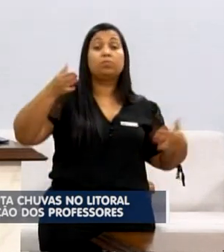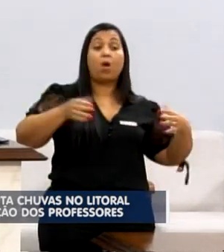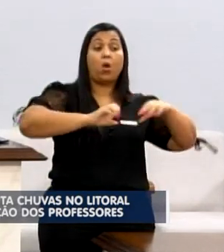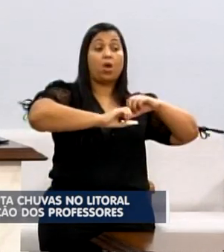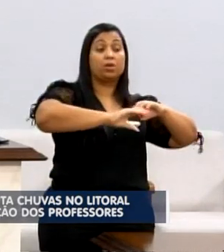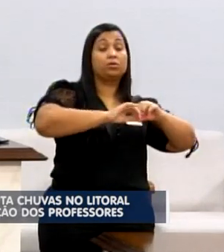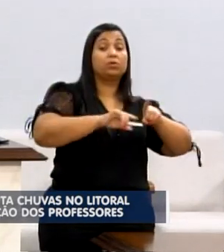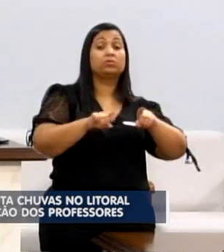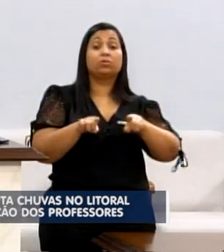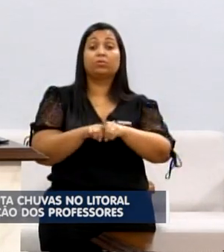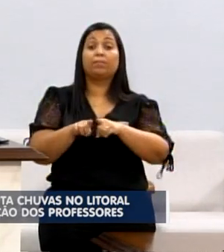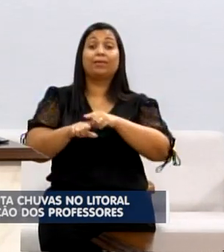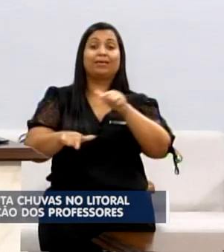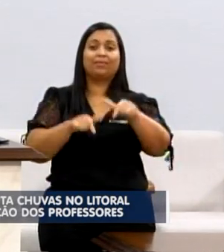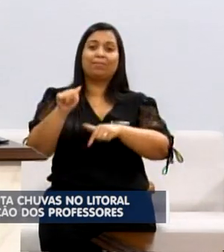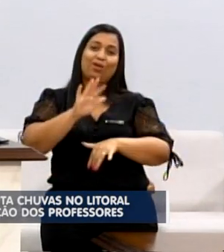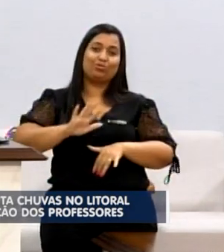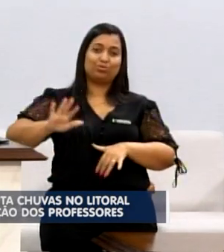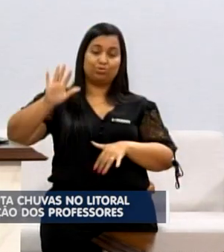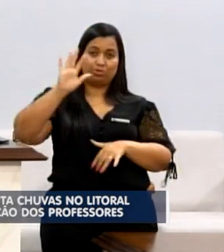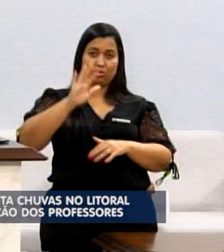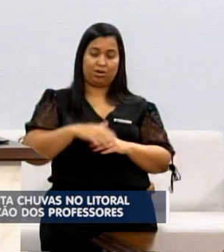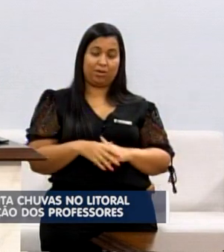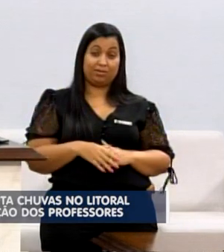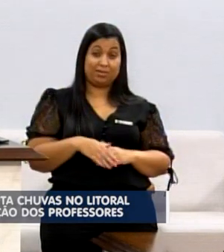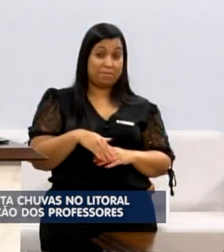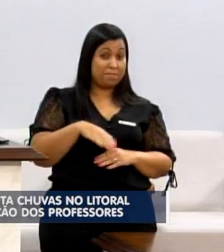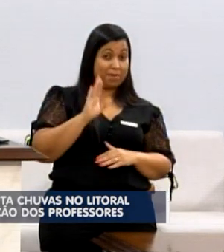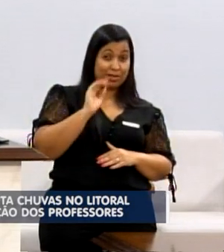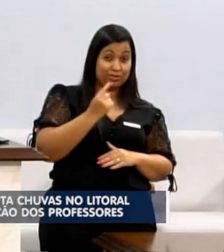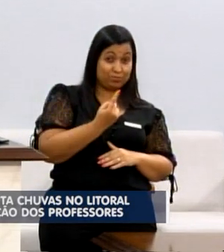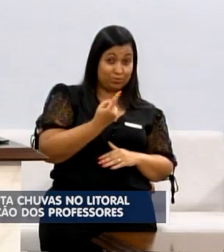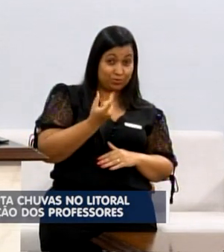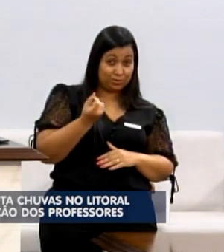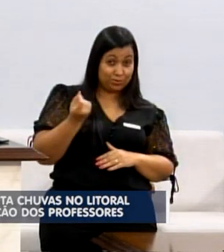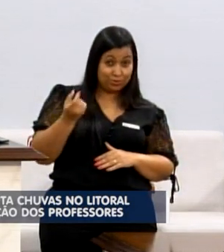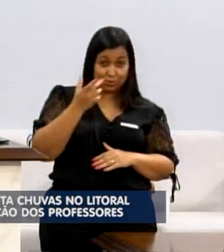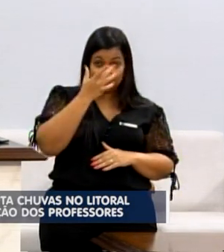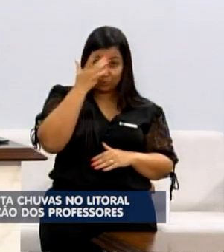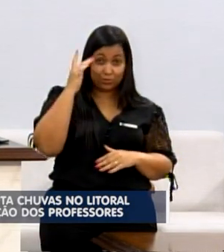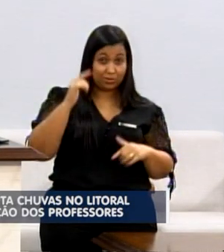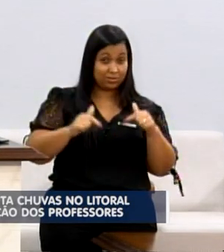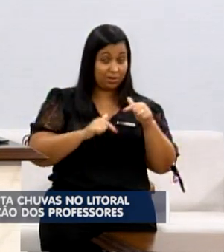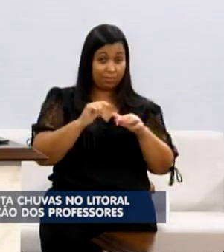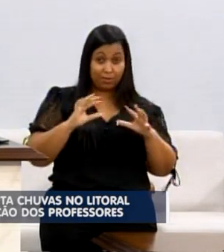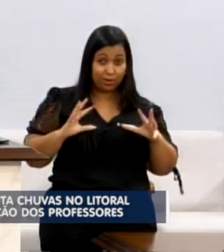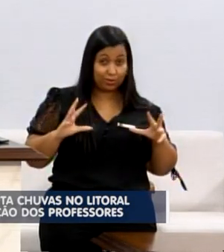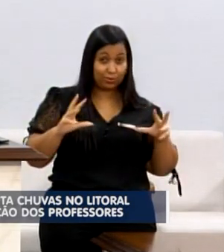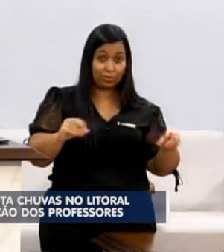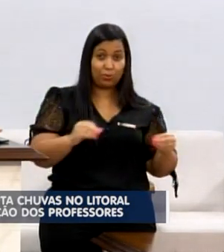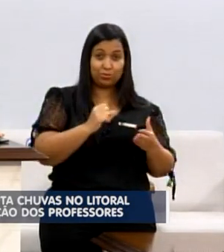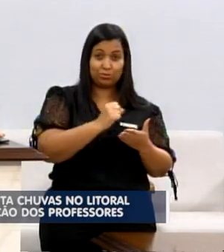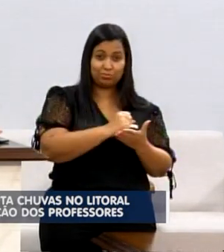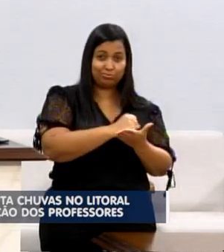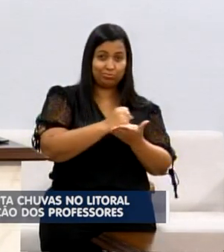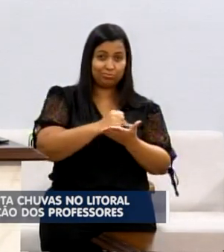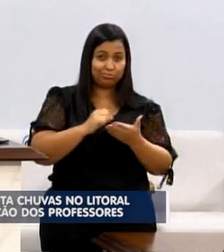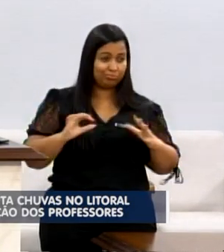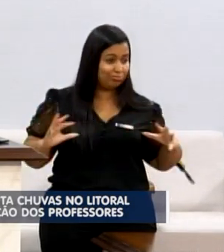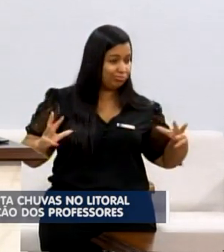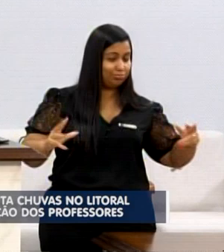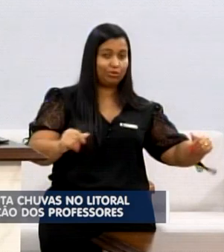É um número muito alto de trabalhadores, mais de 1.200 trabalhadores de todos os contratos. E,